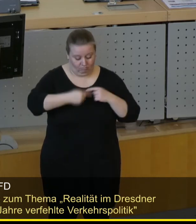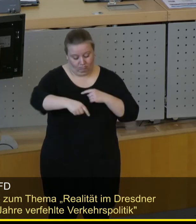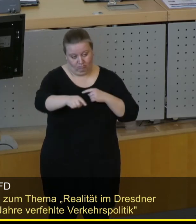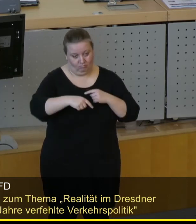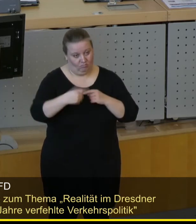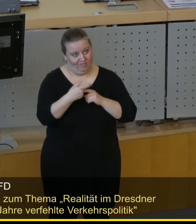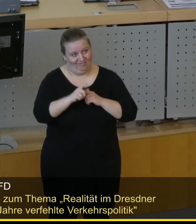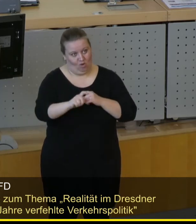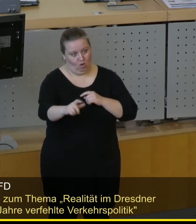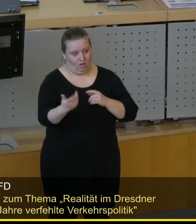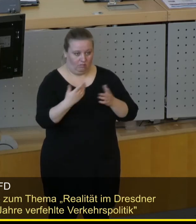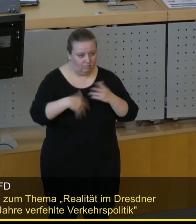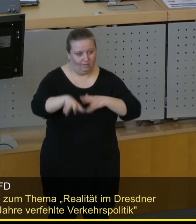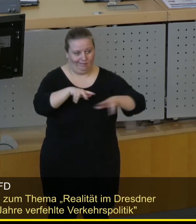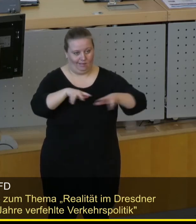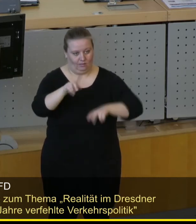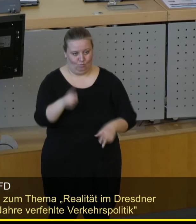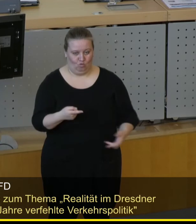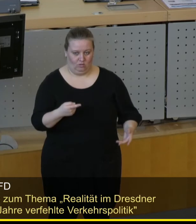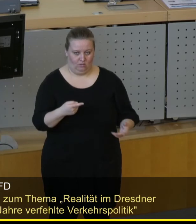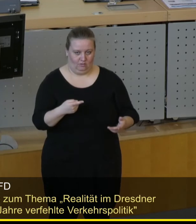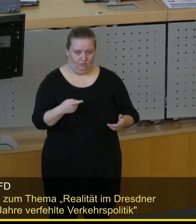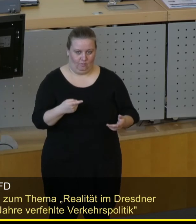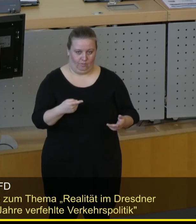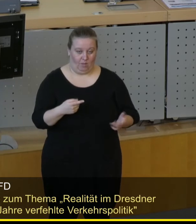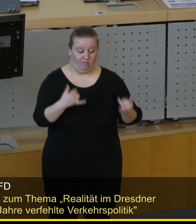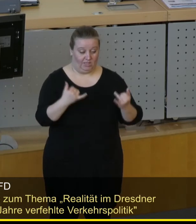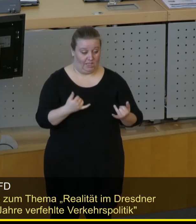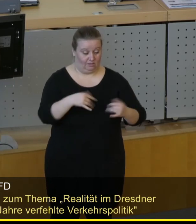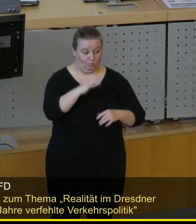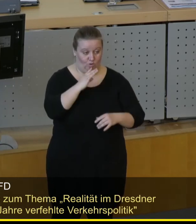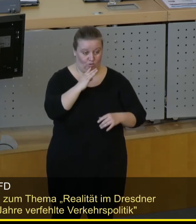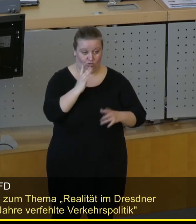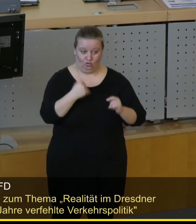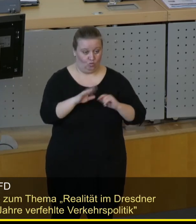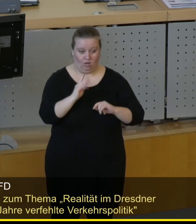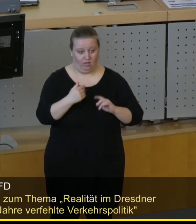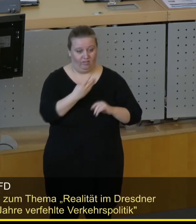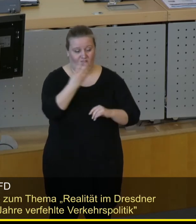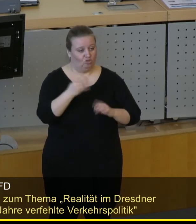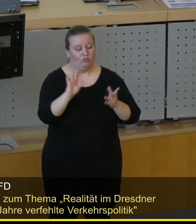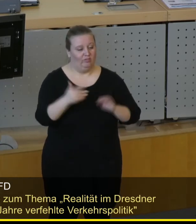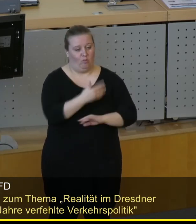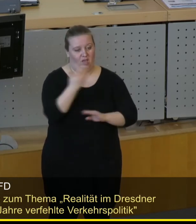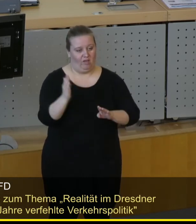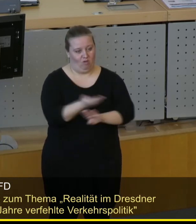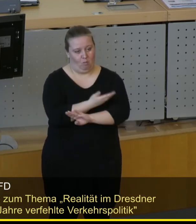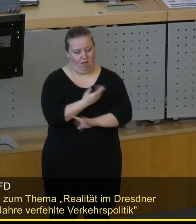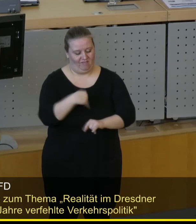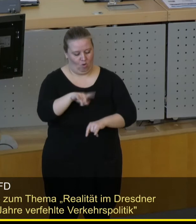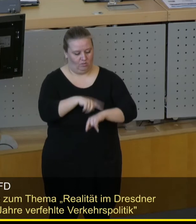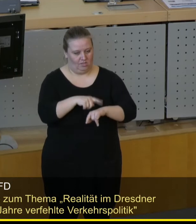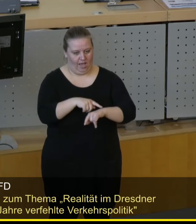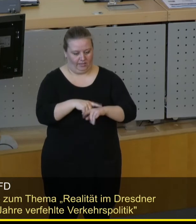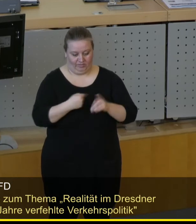Wochen reagieren. Doch wir haben natürlich, wenn ich jetzt darüber spreche, nicht nur vier, sondern eigentlich fünf verlorene Jahre. Denn diese Zeit